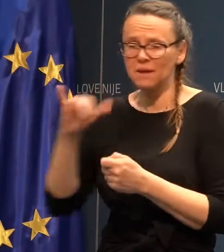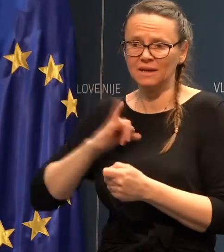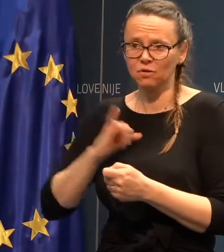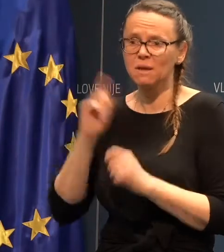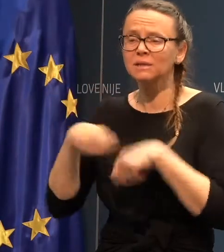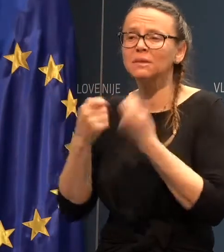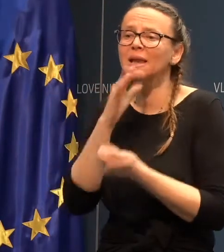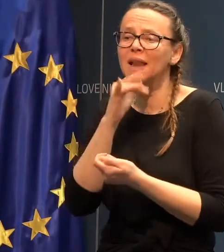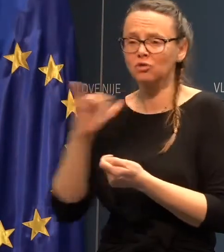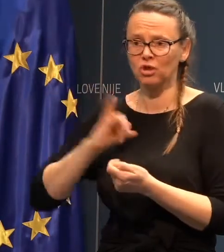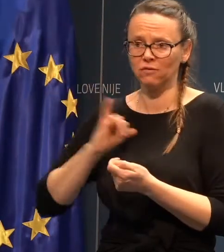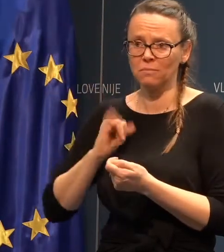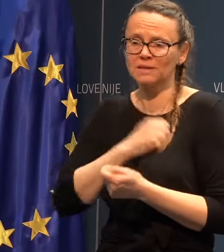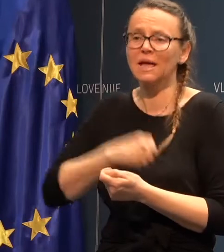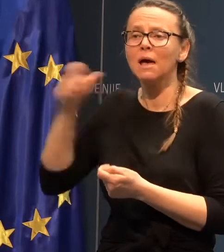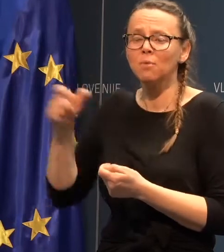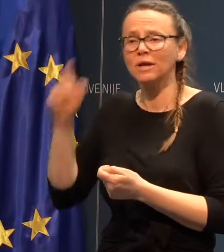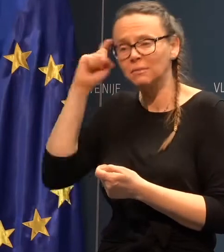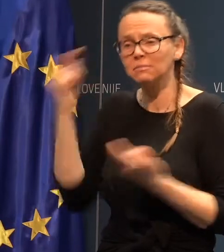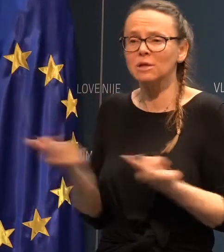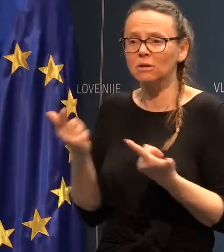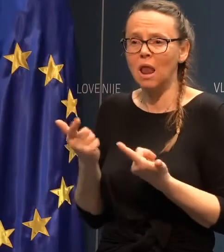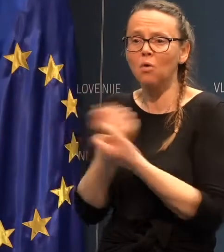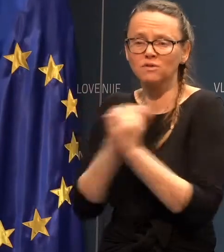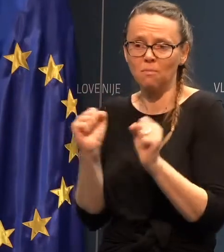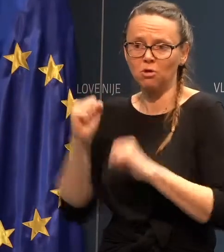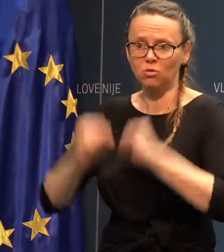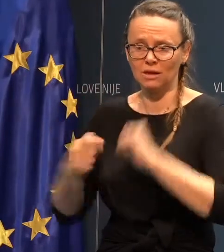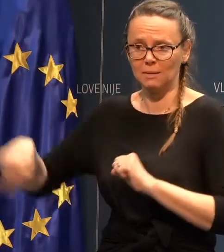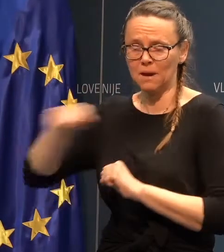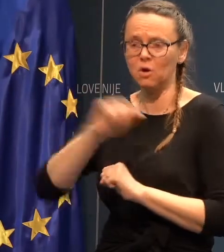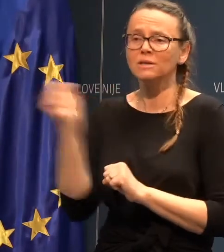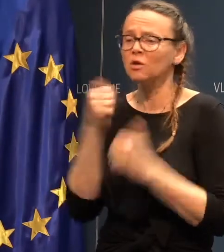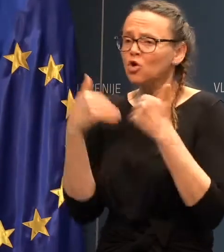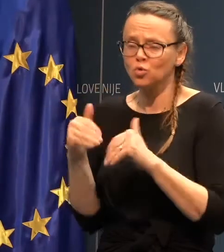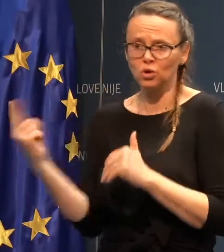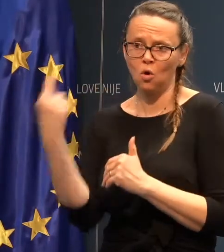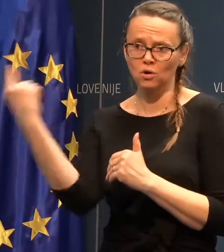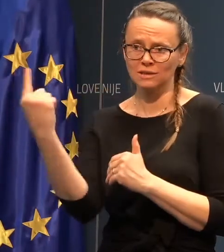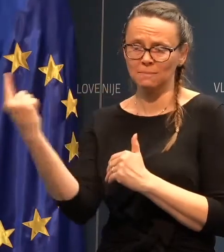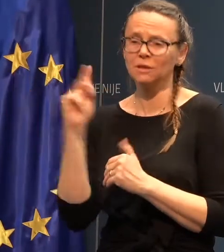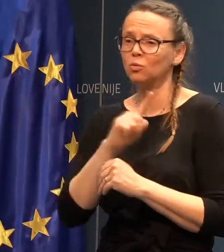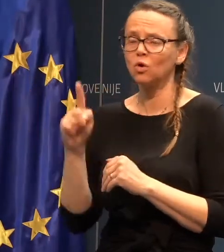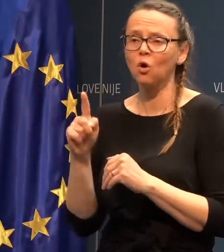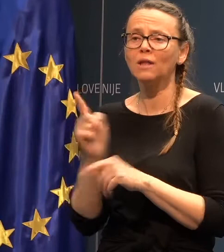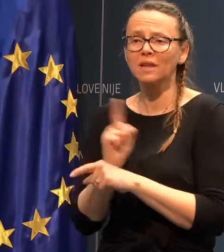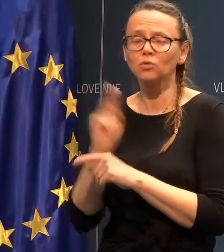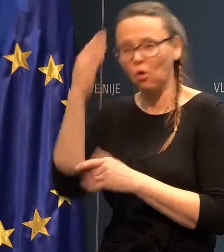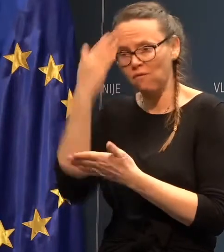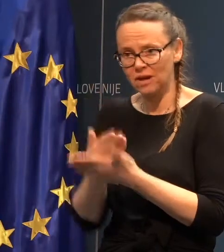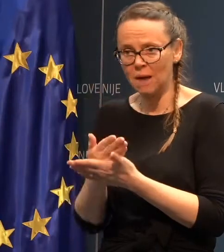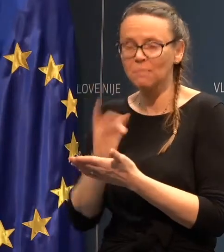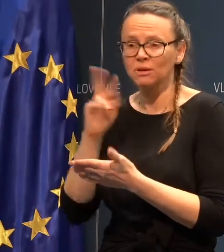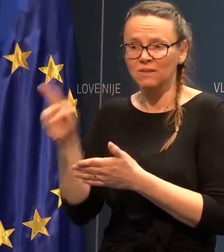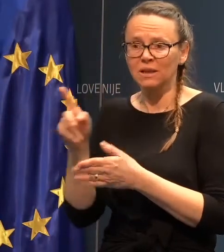lažne informacije in pacijenti bi mislili, da se lahko prosto gibljajo. Zato je nujno ta osamitev z od trenutka, verjamemo, da v del pazi bi pa